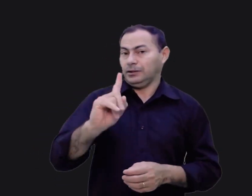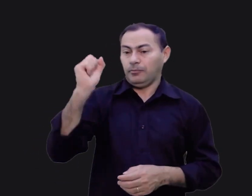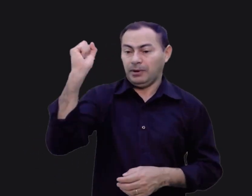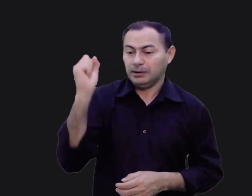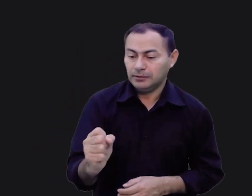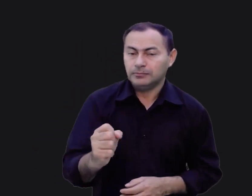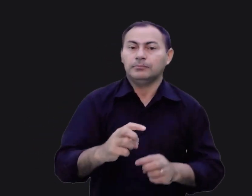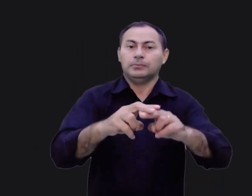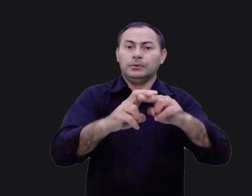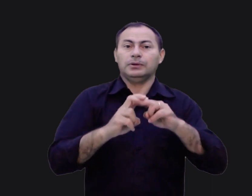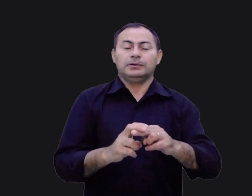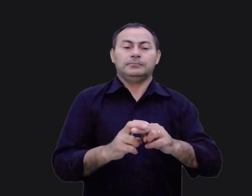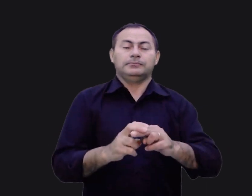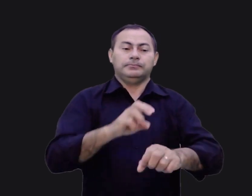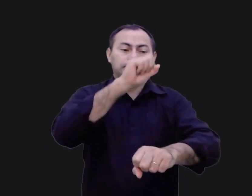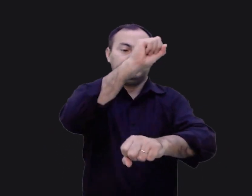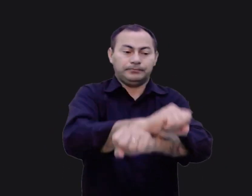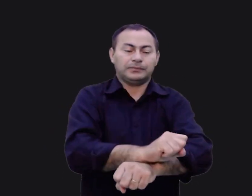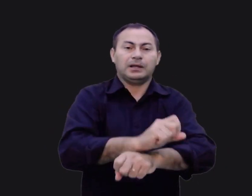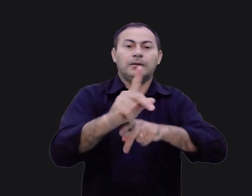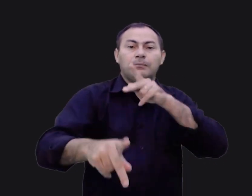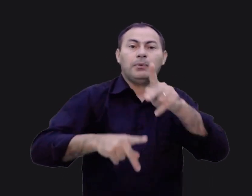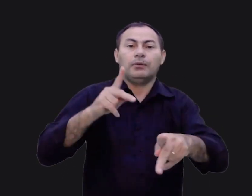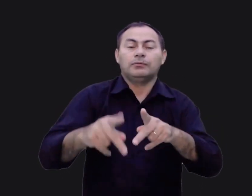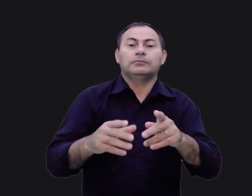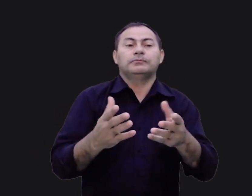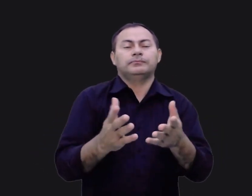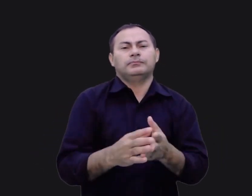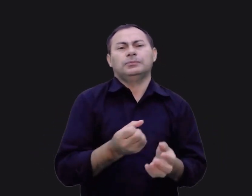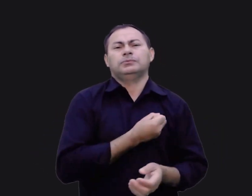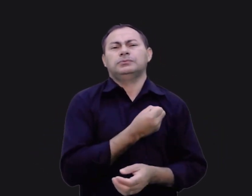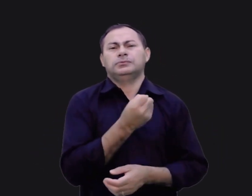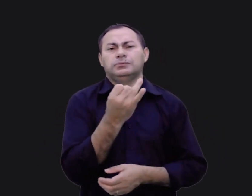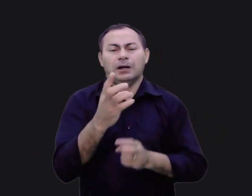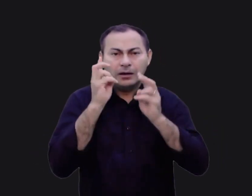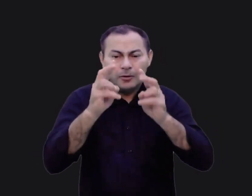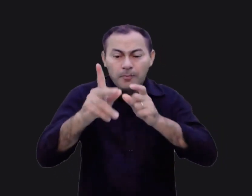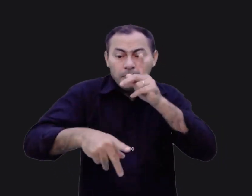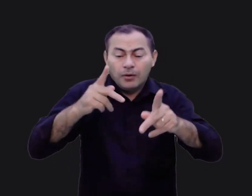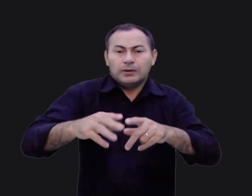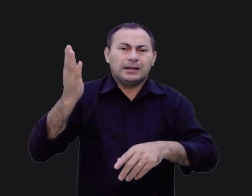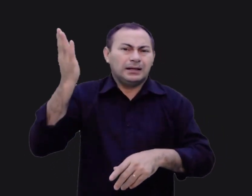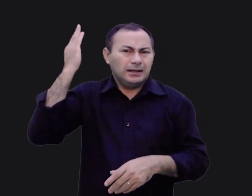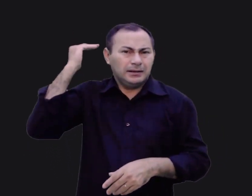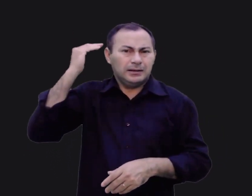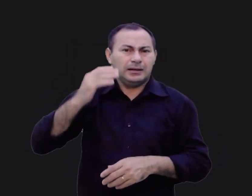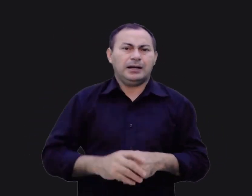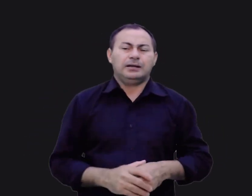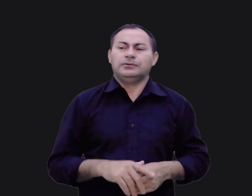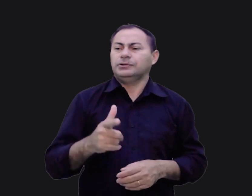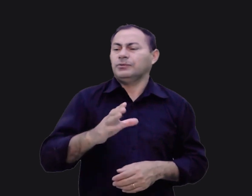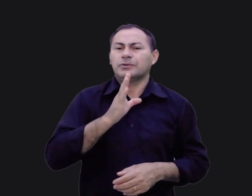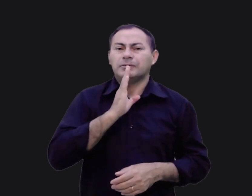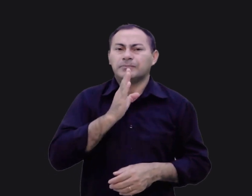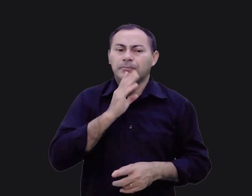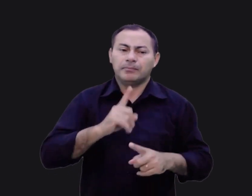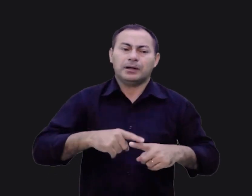mataram. Por isso, eles escravizaram aquele povo. Muitas vezes ouvimos que os povos daquele tempo eram incivilizados, mas eles